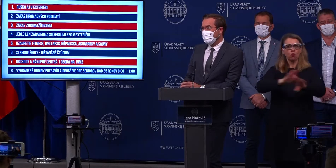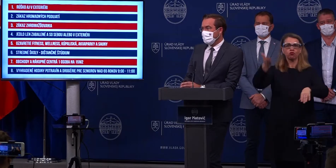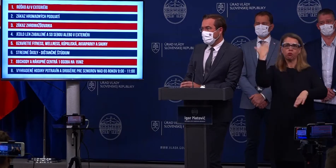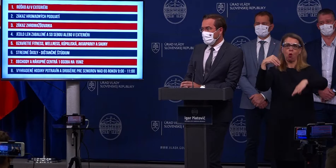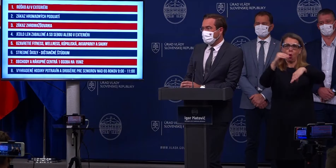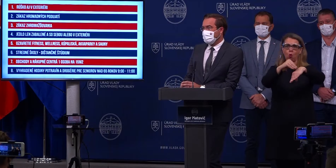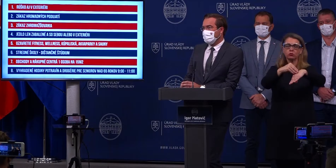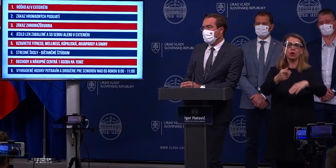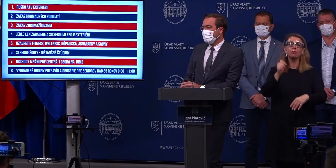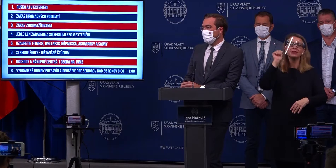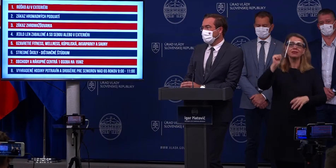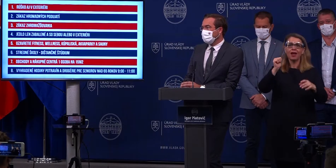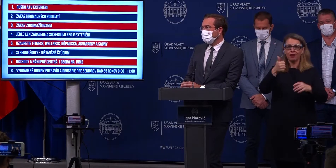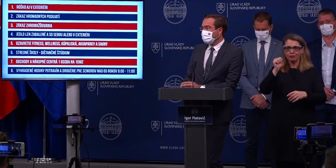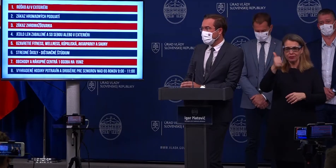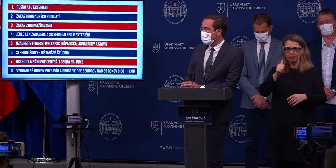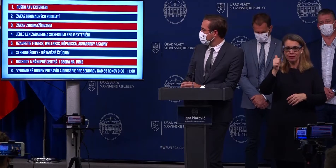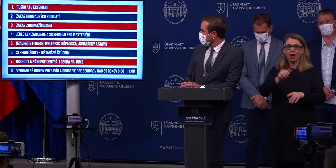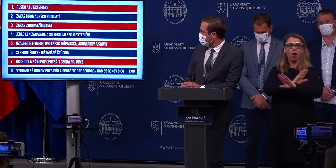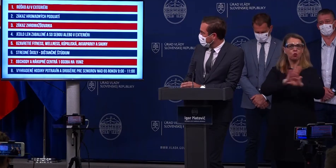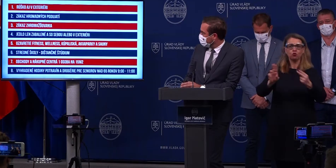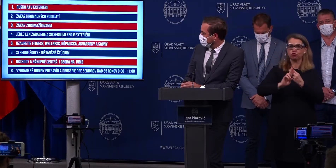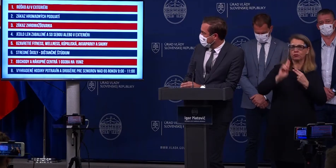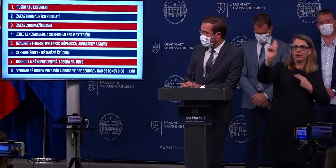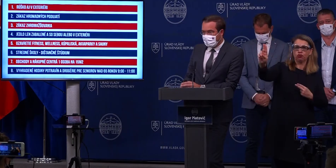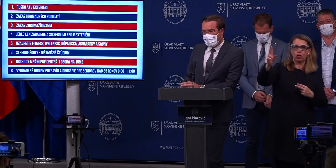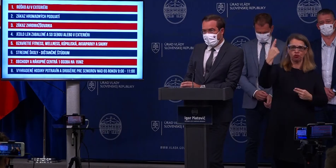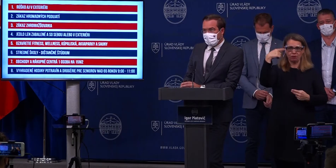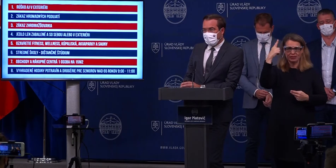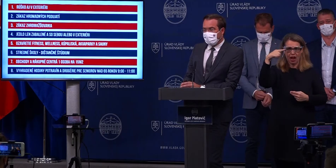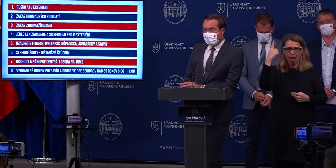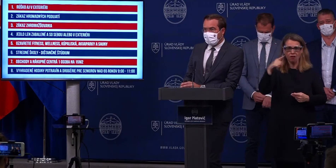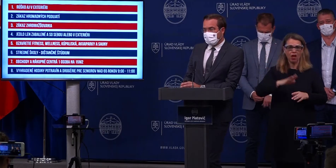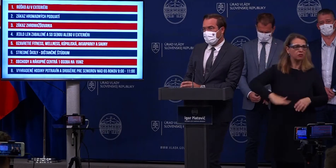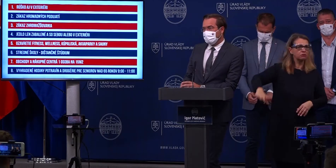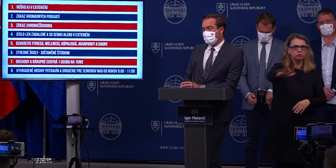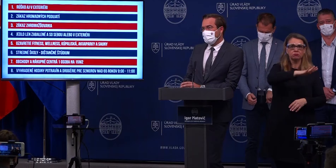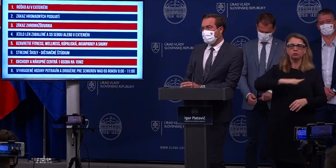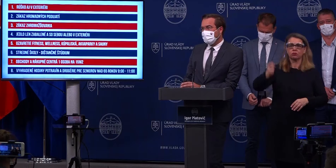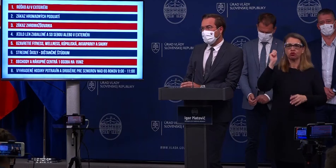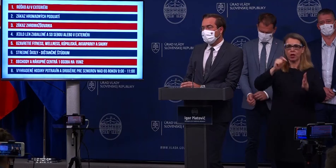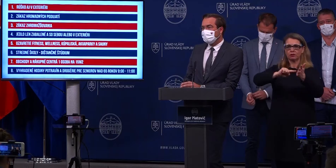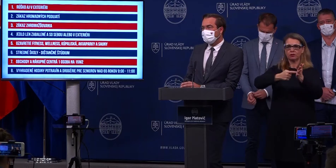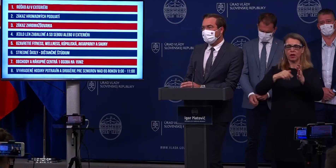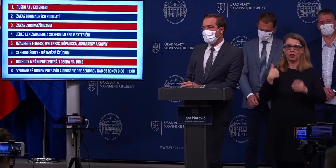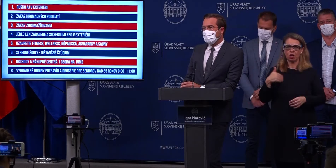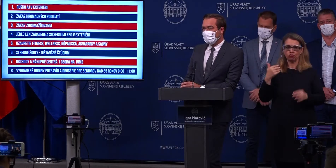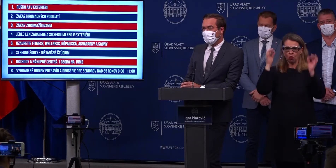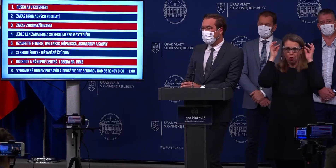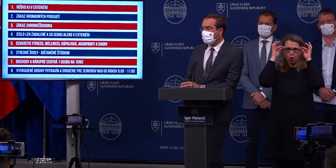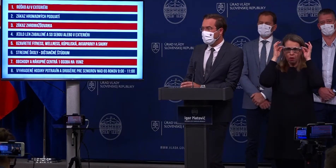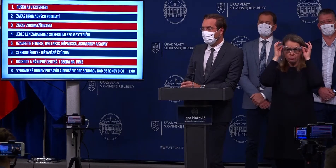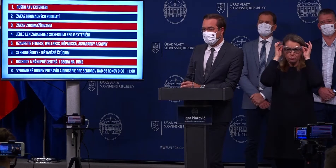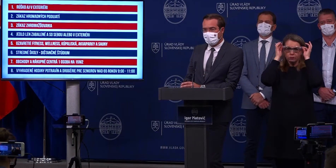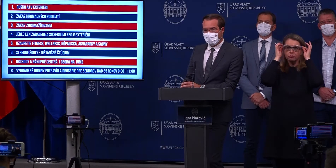platí distančné vzdelávanie pre všetkých žiakov stredných škôl, teda aj